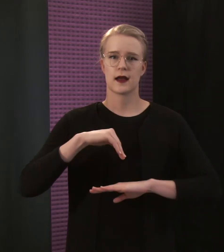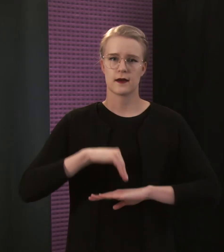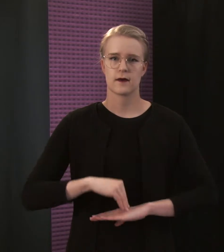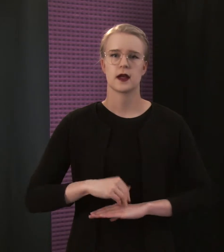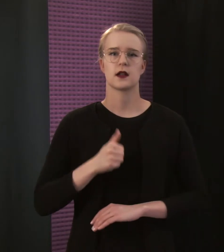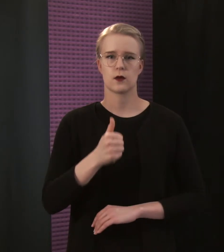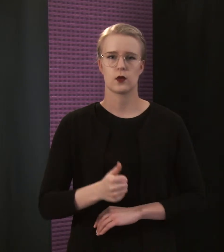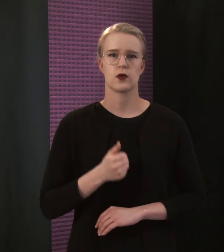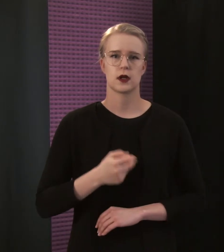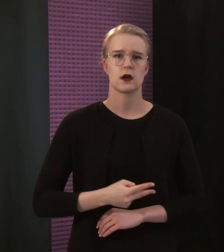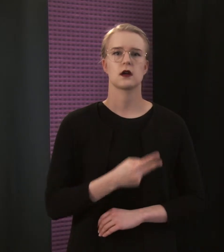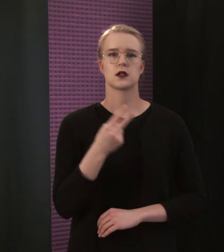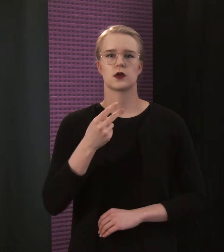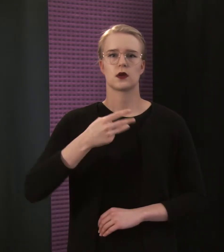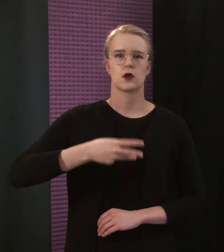2035 saakka.